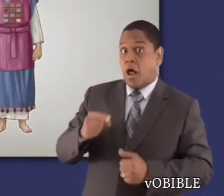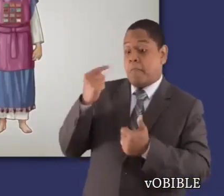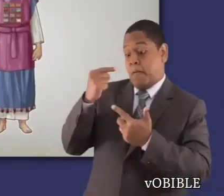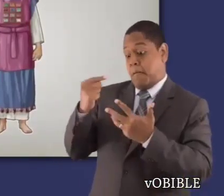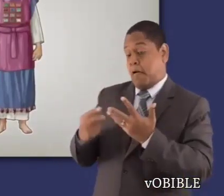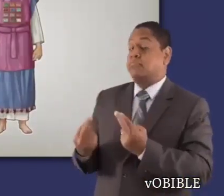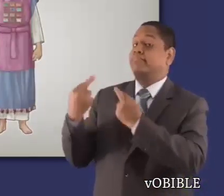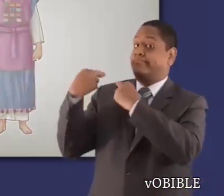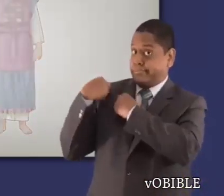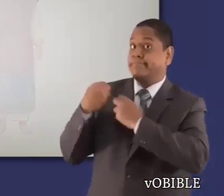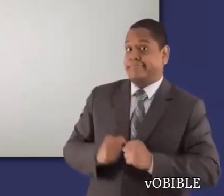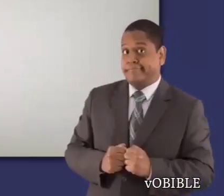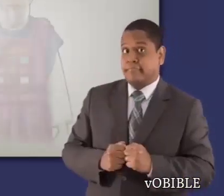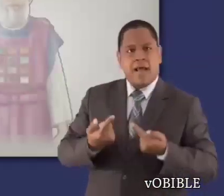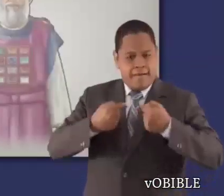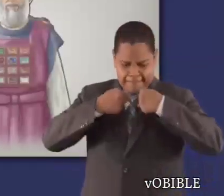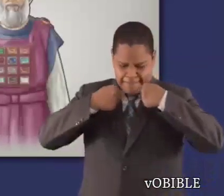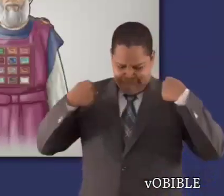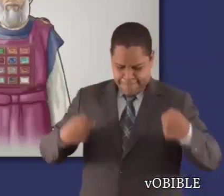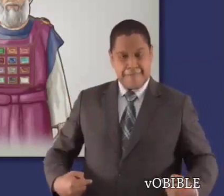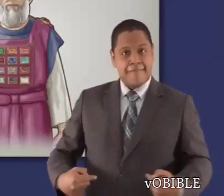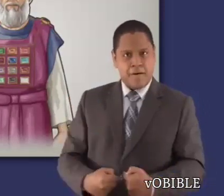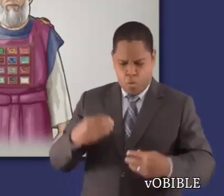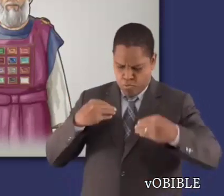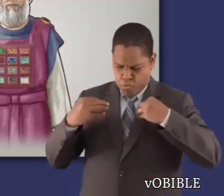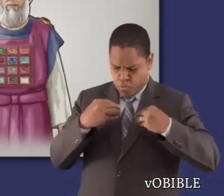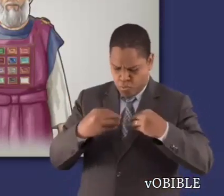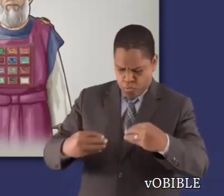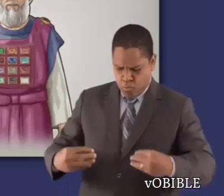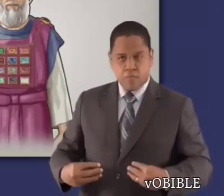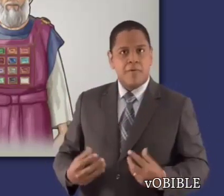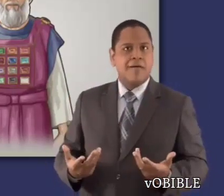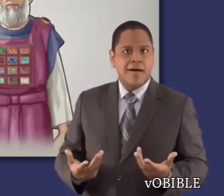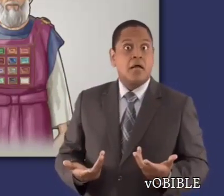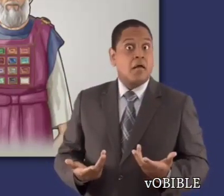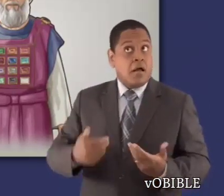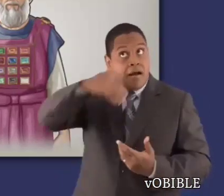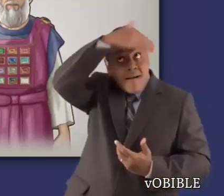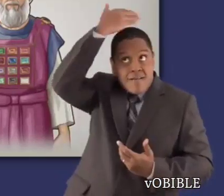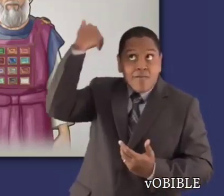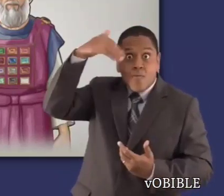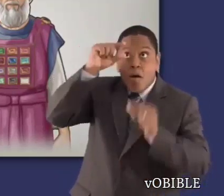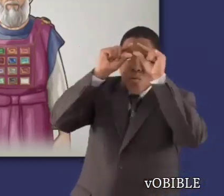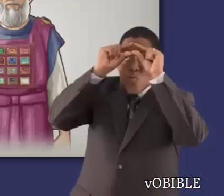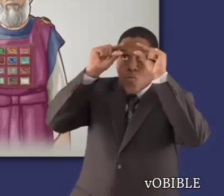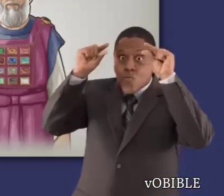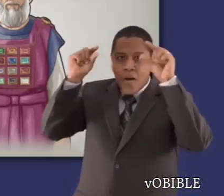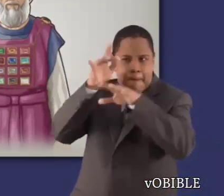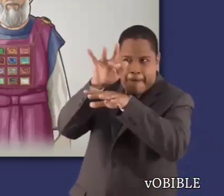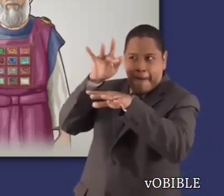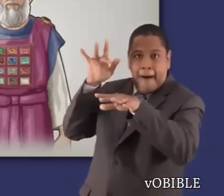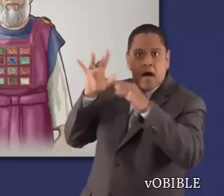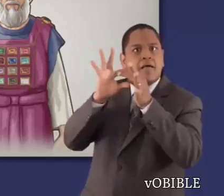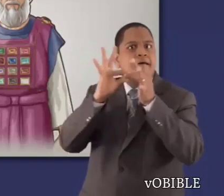y en el nombramiento sacerdotal. El sumo sacerdote lleva además un efot y un turbante con una placa de oro